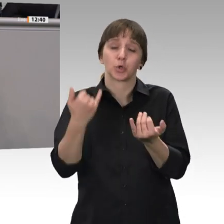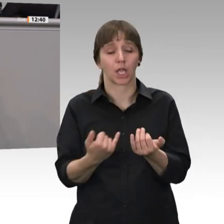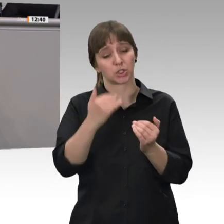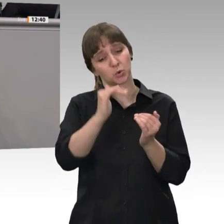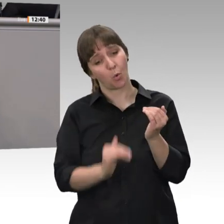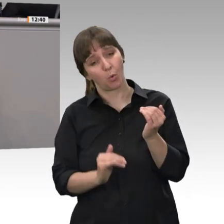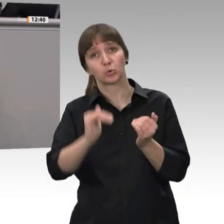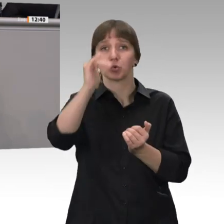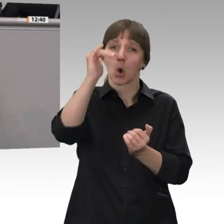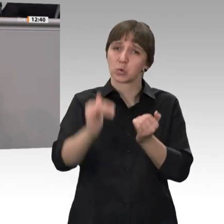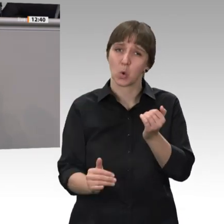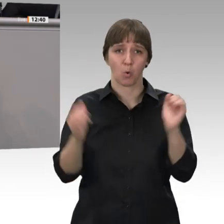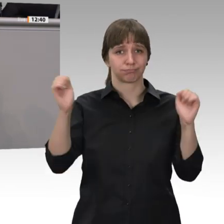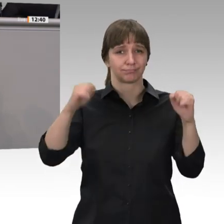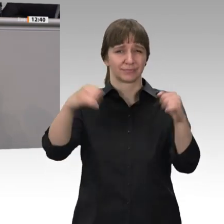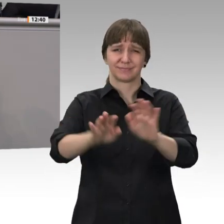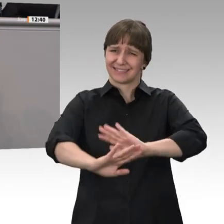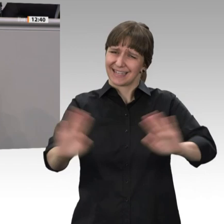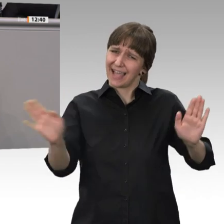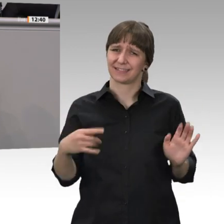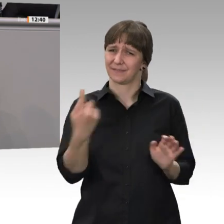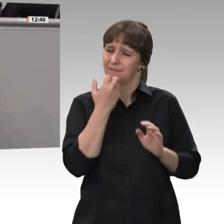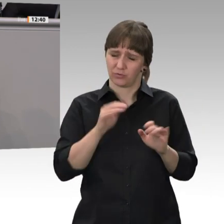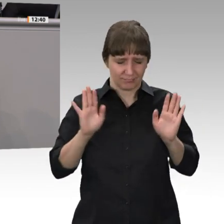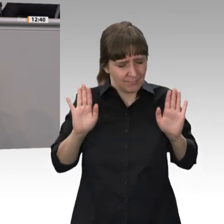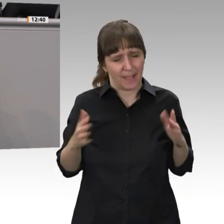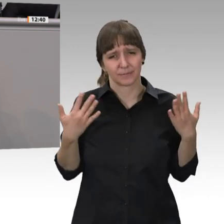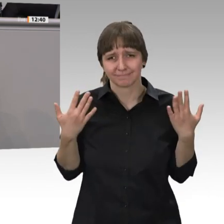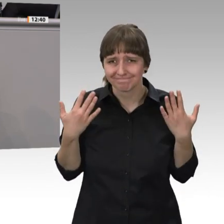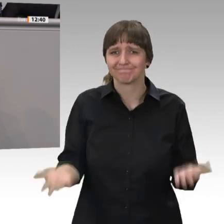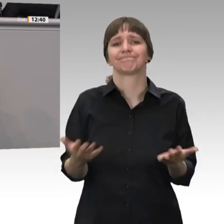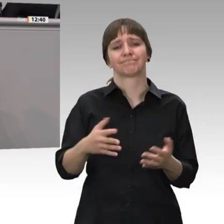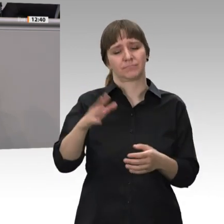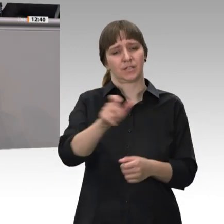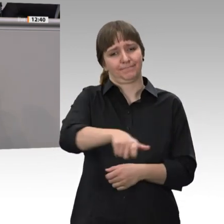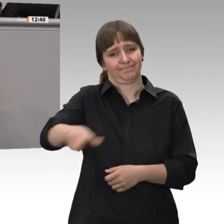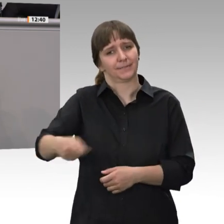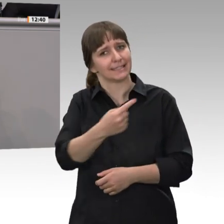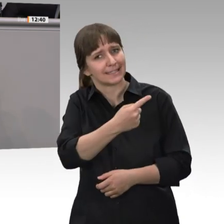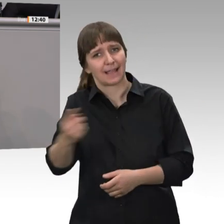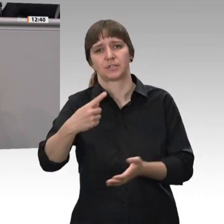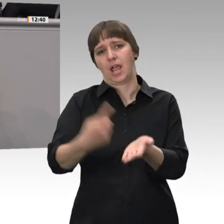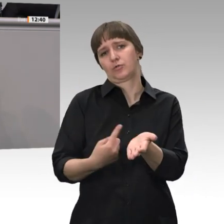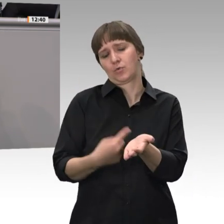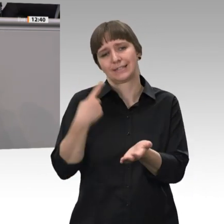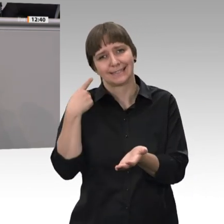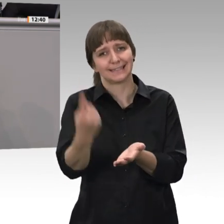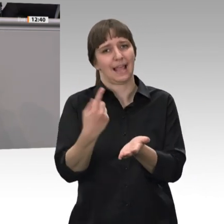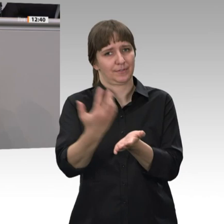wir wollen daran festhalten, dass die Arbeitnehmerinnen und Arbeitnehmer einen selbst erworbenen, unverbrüchlichen Anspruch an die Rentenversicherung und ihre